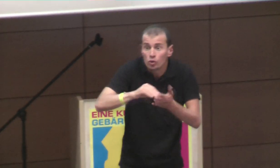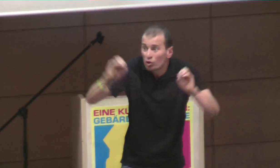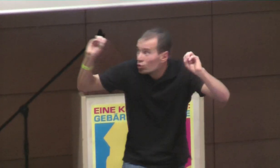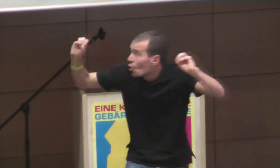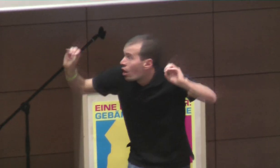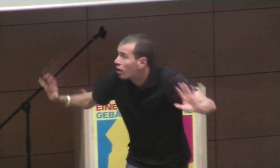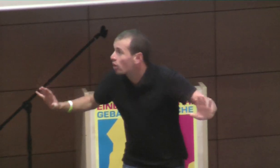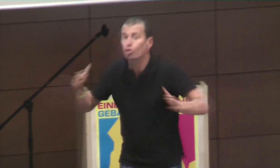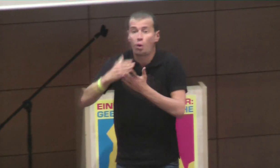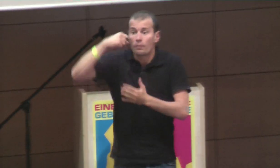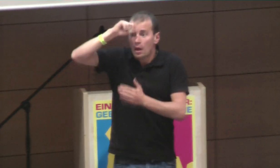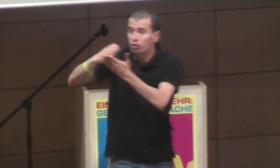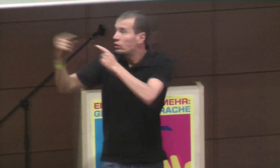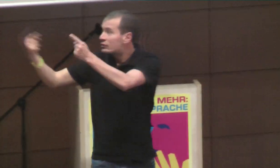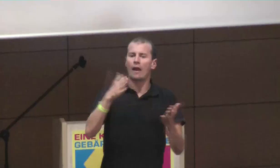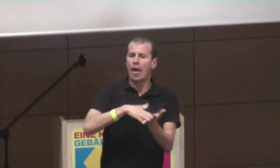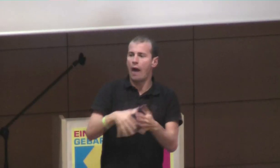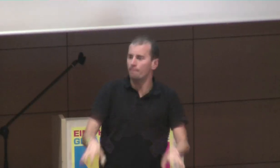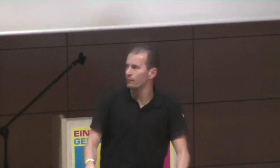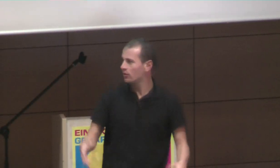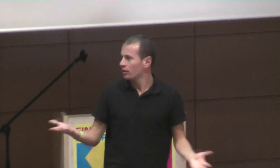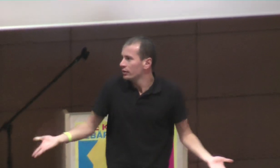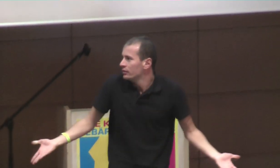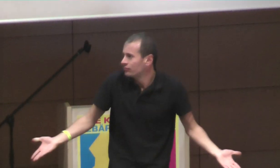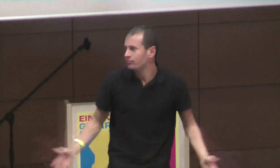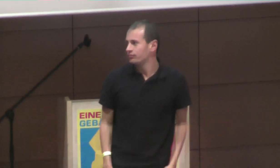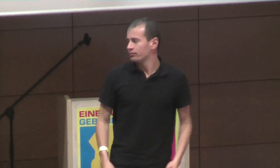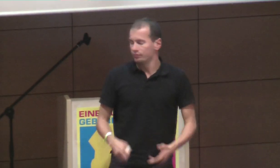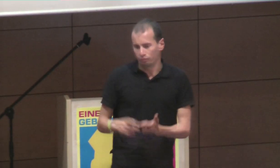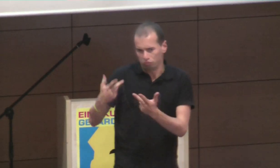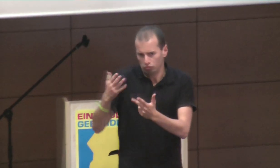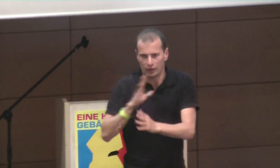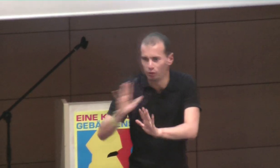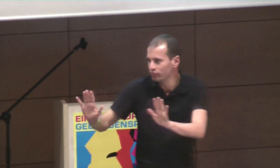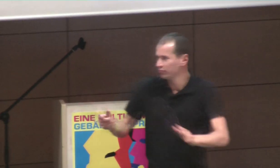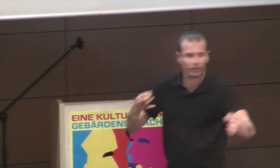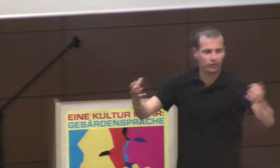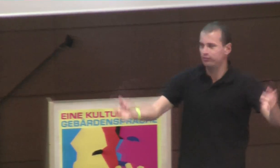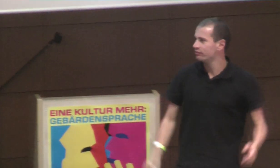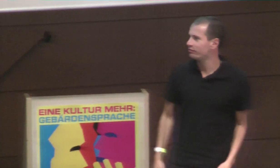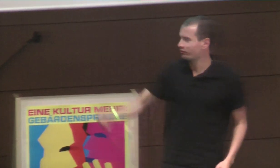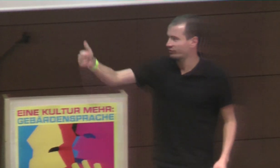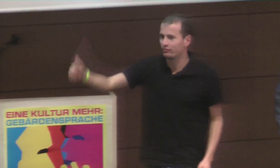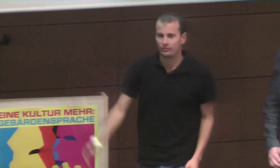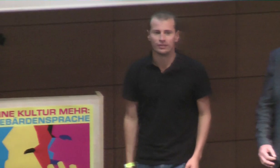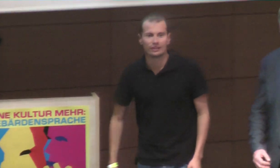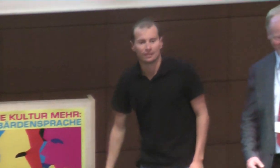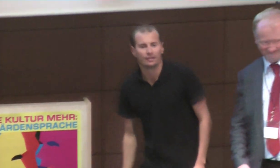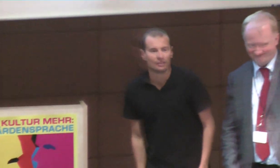zum Beispiel auch in Schulen, dass da so über die Bürger gar nicht, ähm, wahrgenommen wird, gar nicht besprochen wird, zum Beispiel in Essen an der Schule,